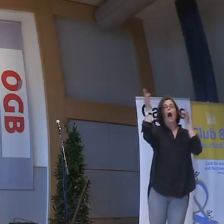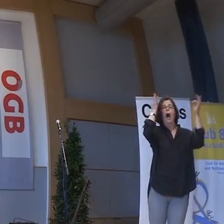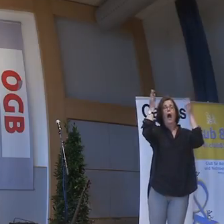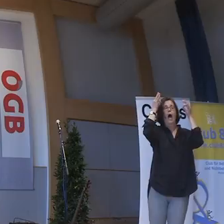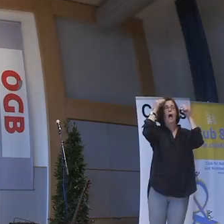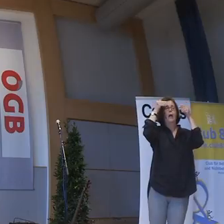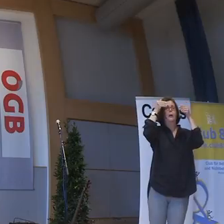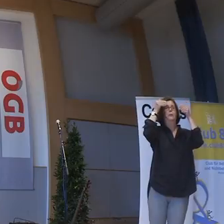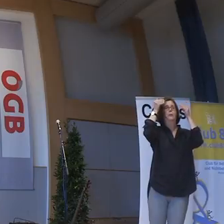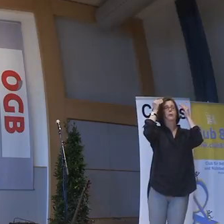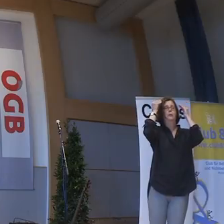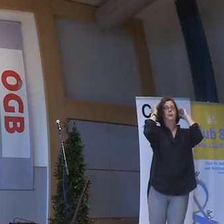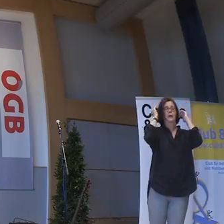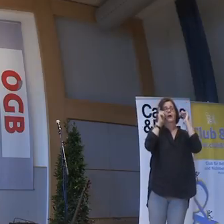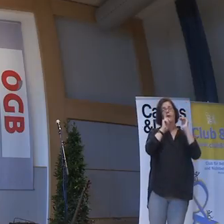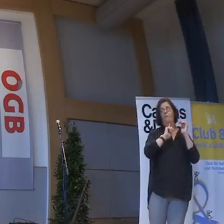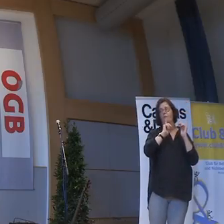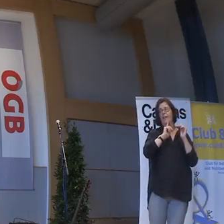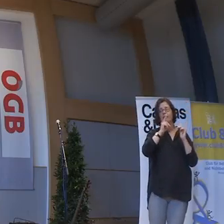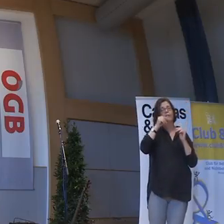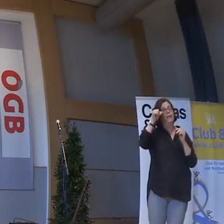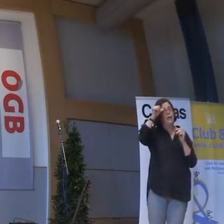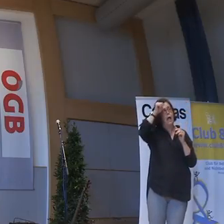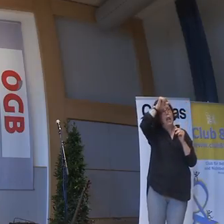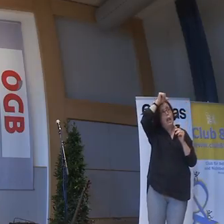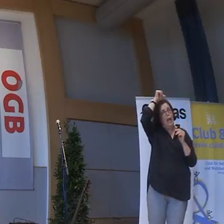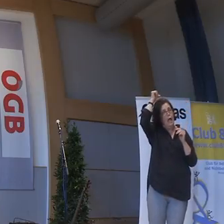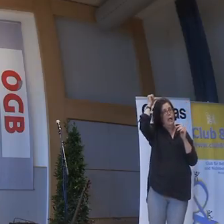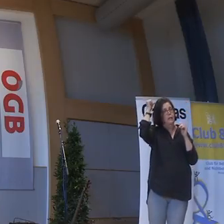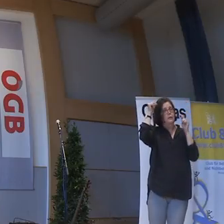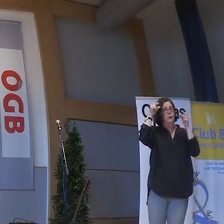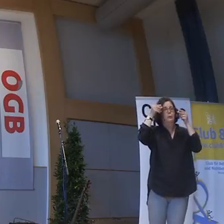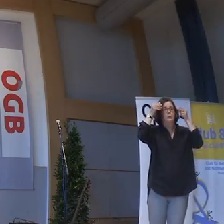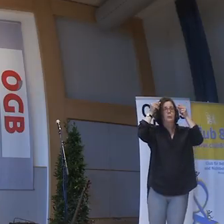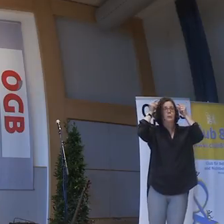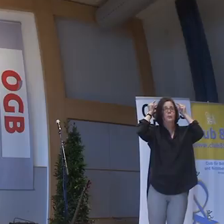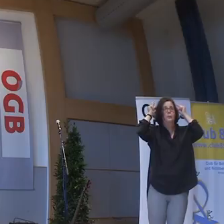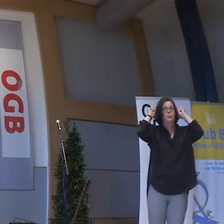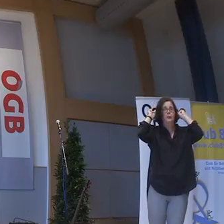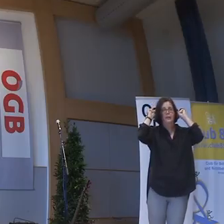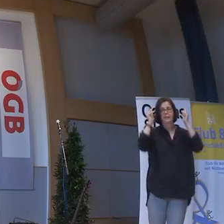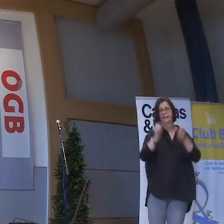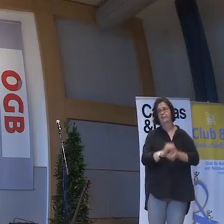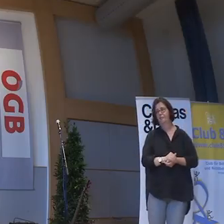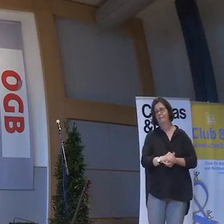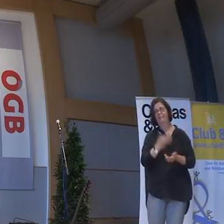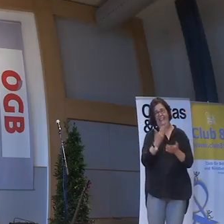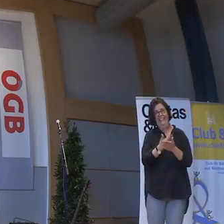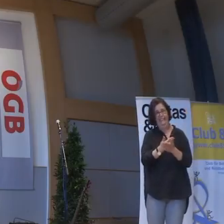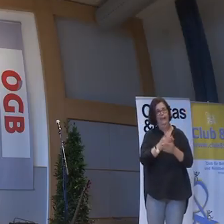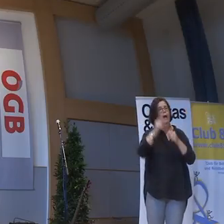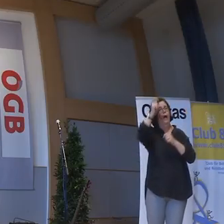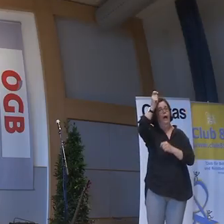gewissen Alter gibt es dabei eine langsam anschwellende Kahlheit in dieser Region. Und dieses